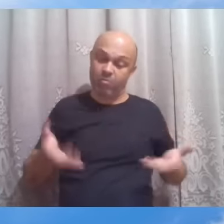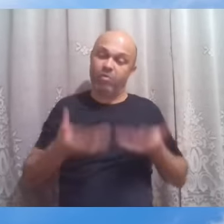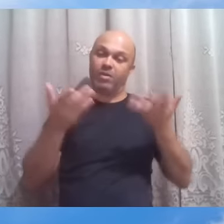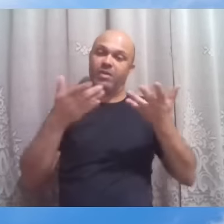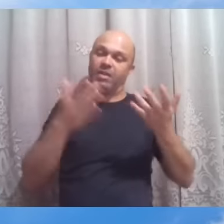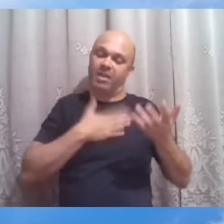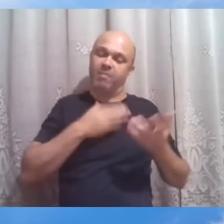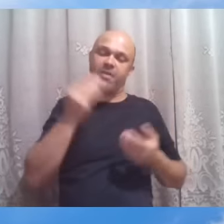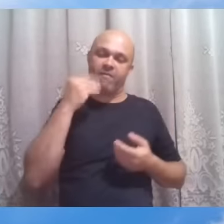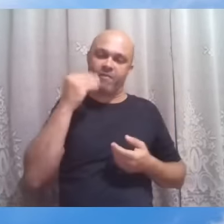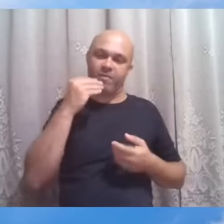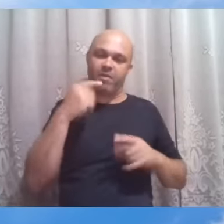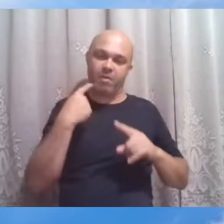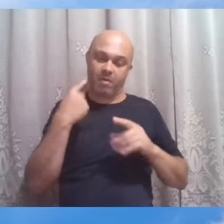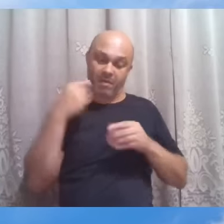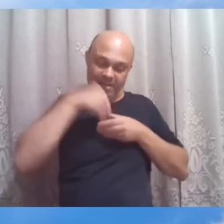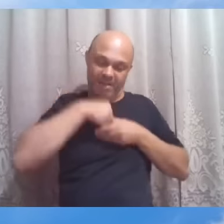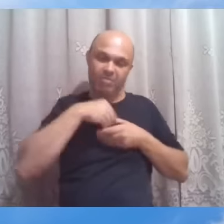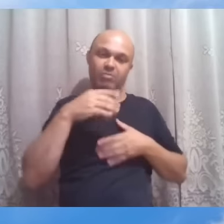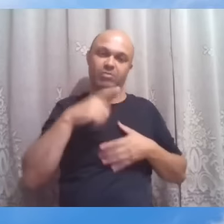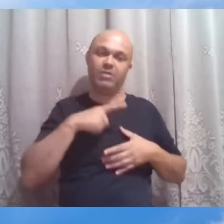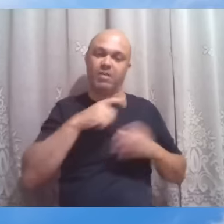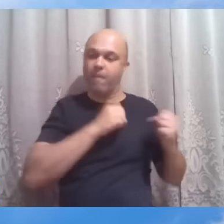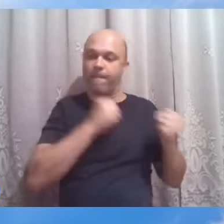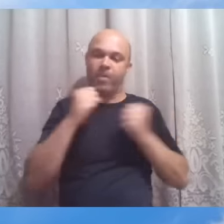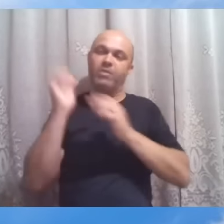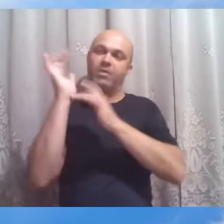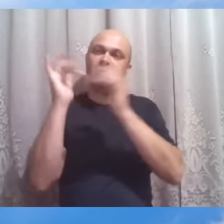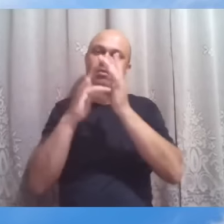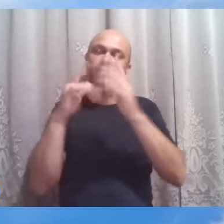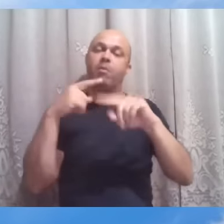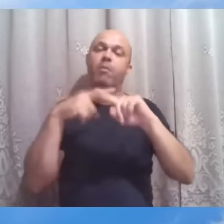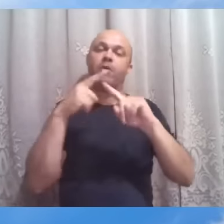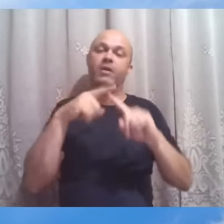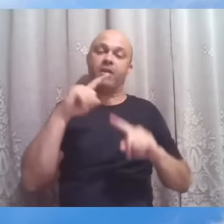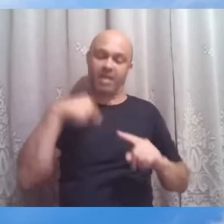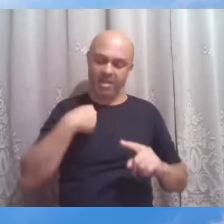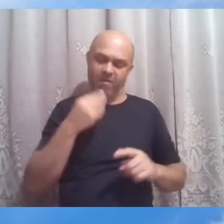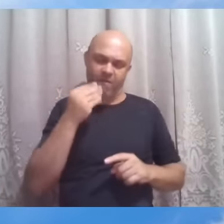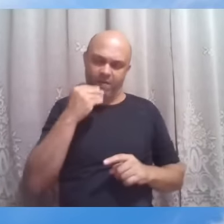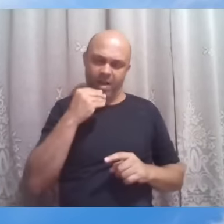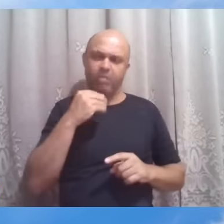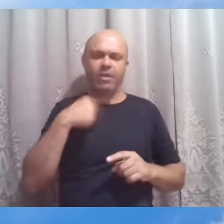mim habite o poder de Cristo porque quando sou fraco então sou forte.